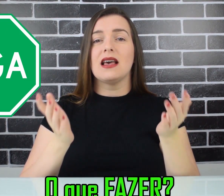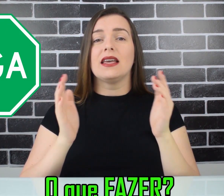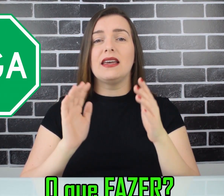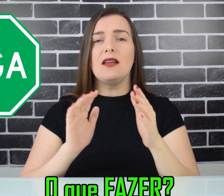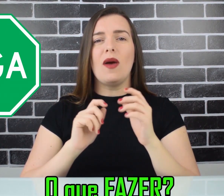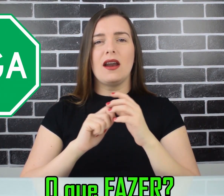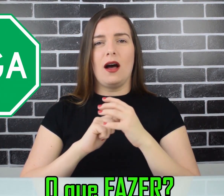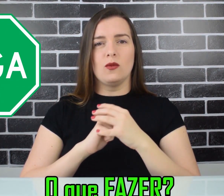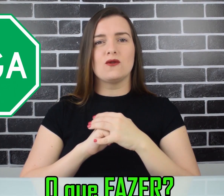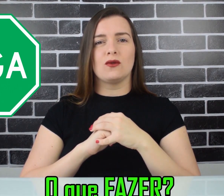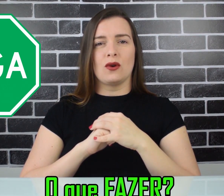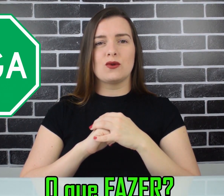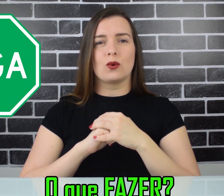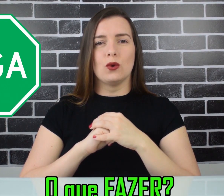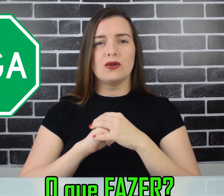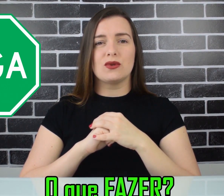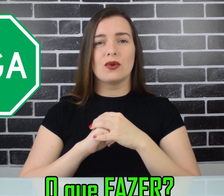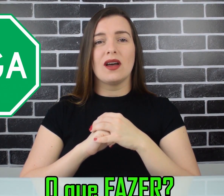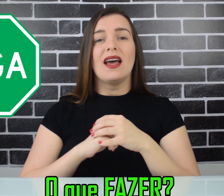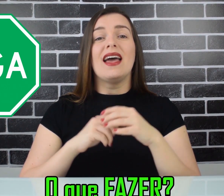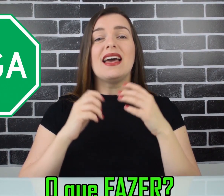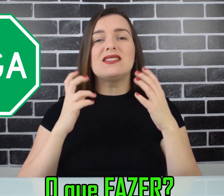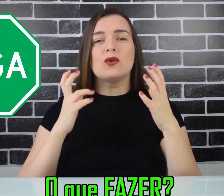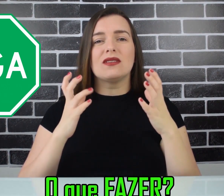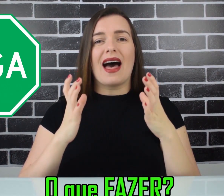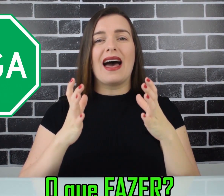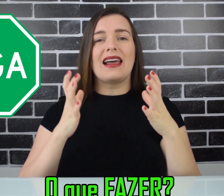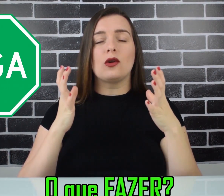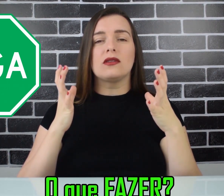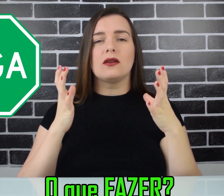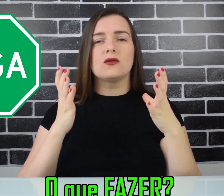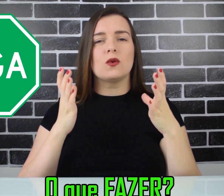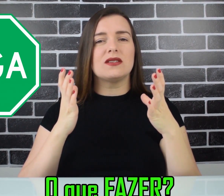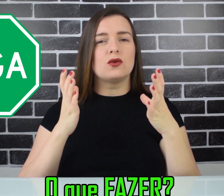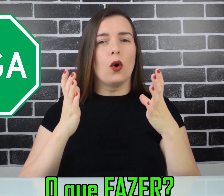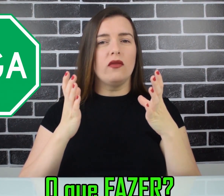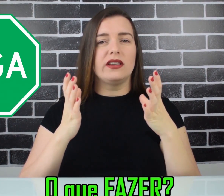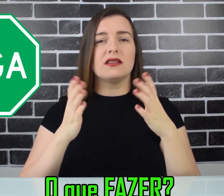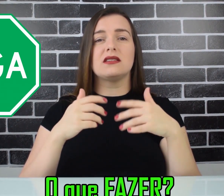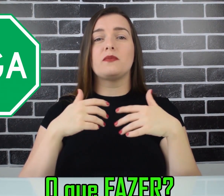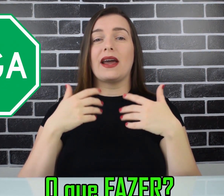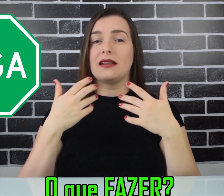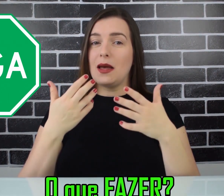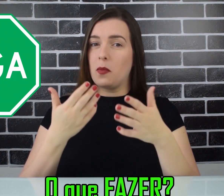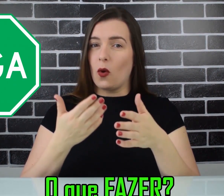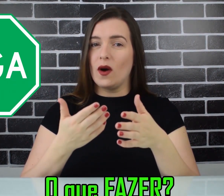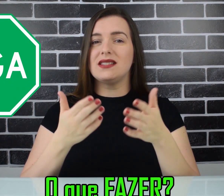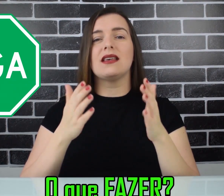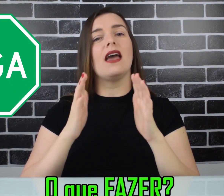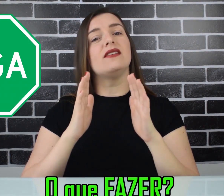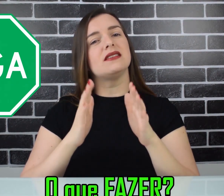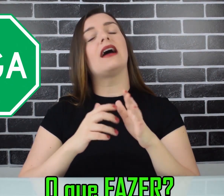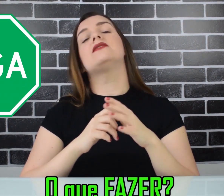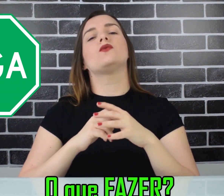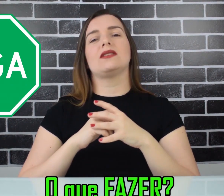que liberamos no nosso curso? É estudar anotando suas dúvidas para depois revisar suas